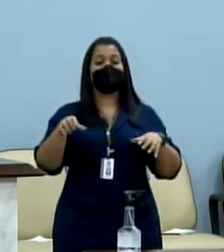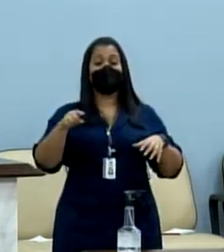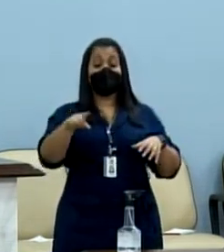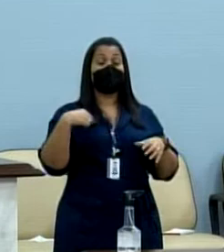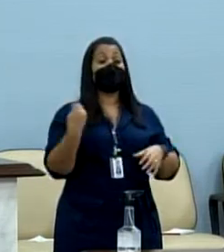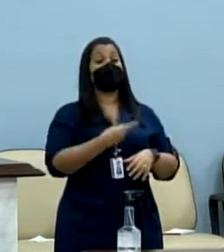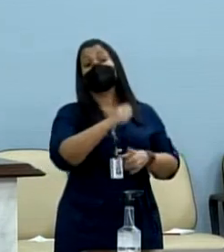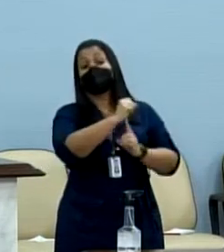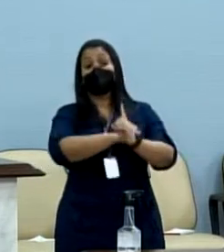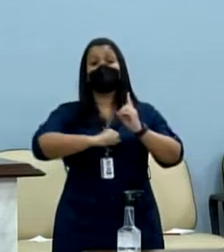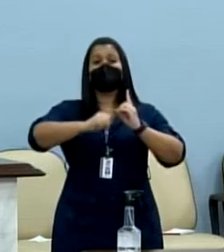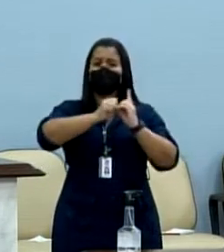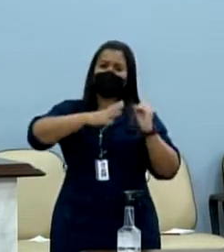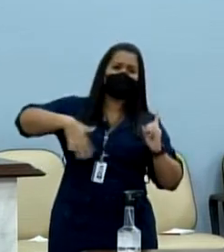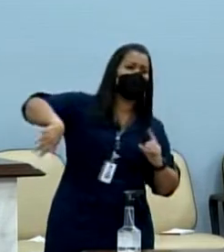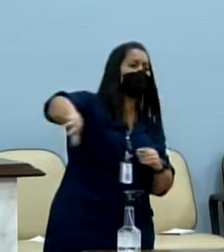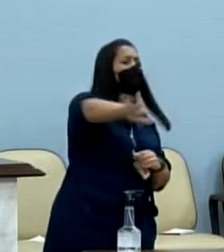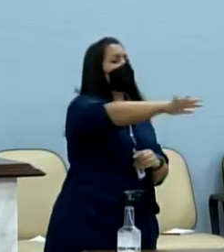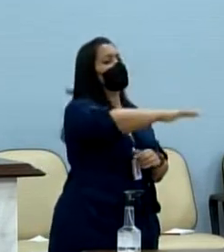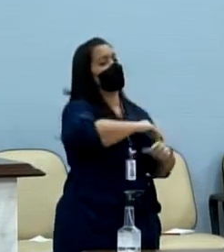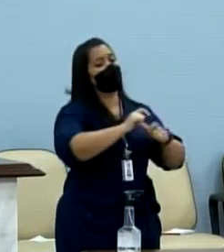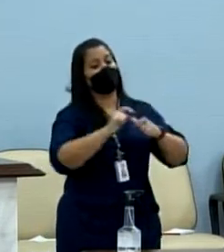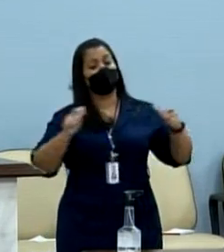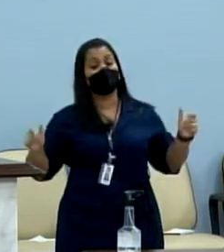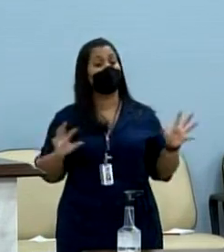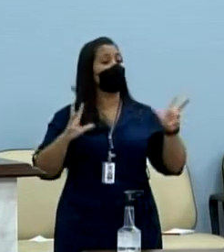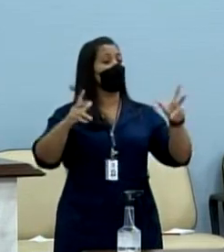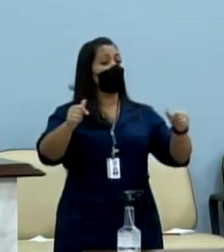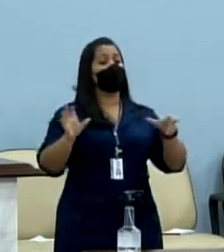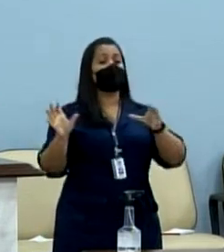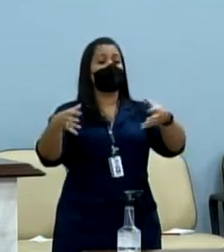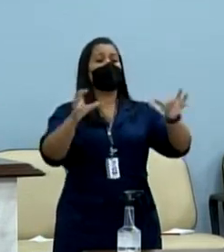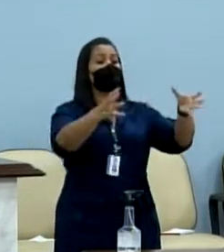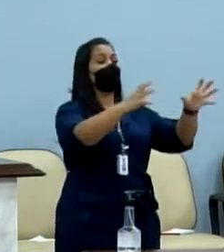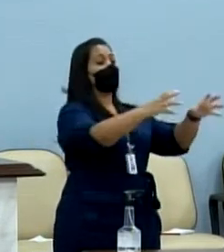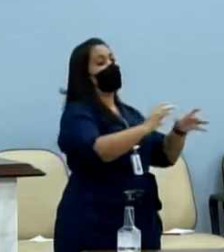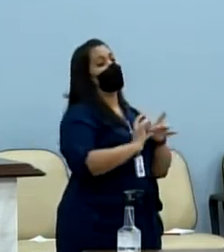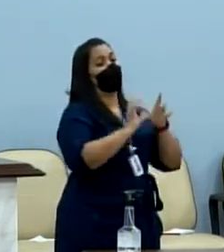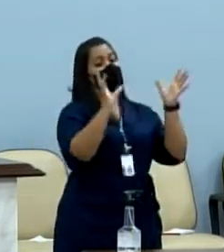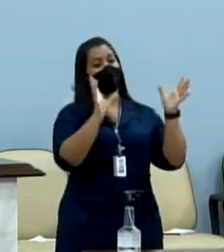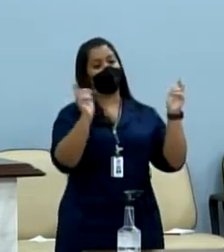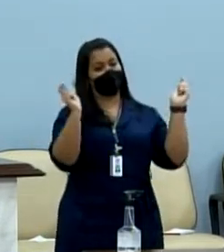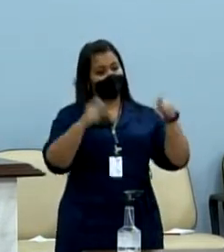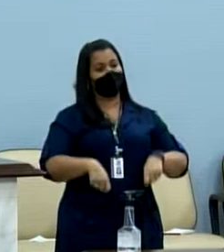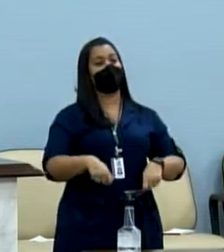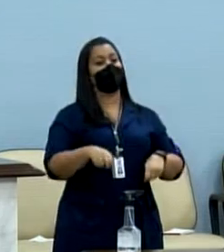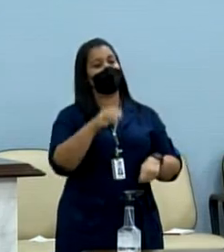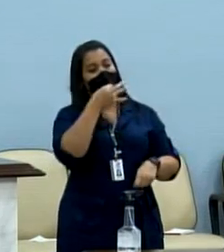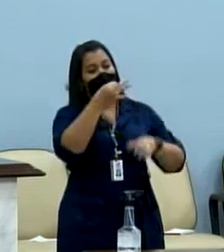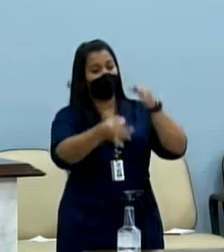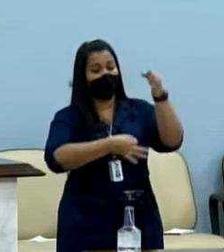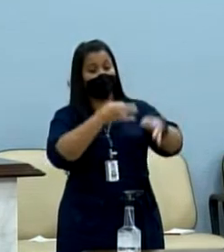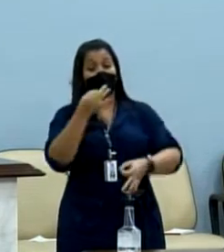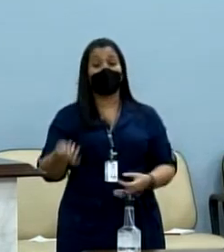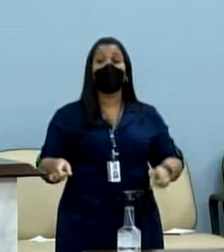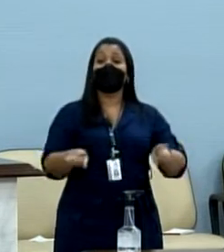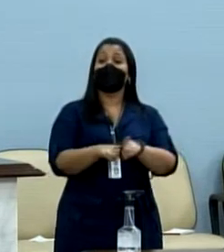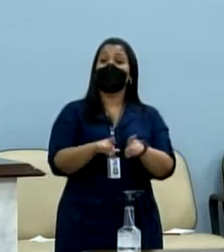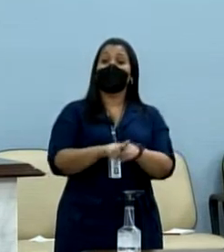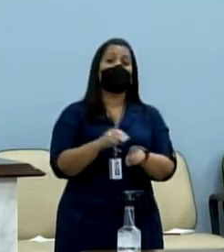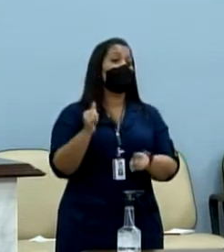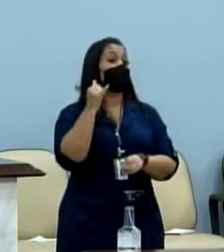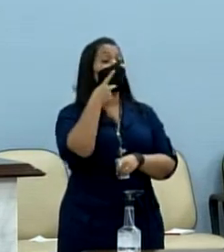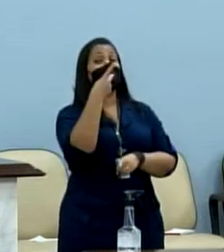toda a sociedade, conseguimos dar voz a todos os setores da nossa juventude. E, por fim, é importante